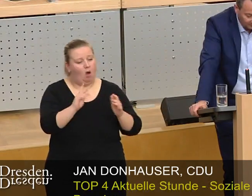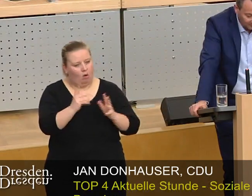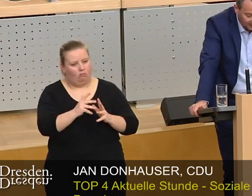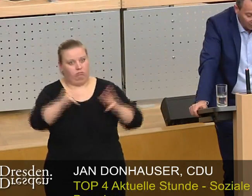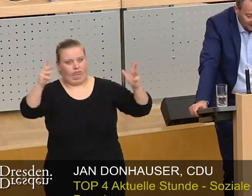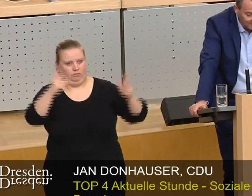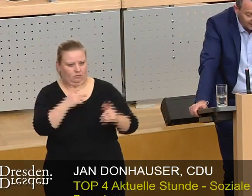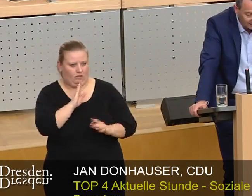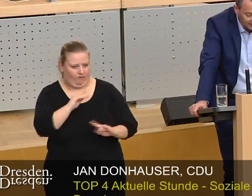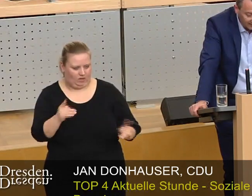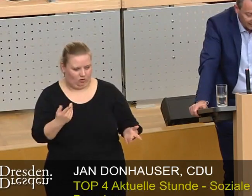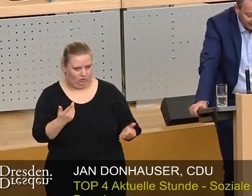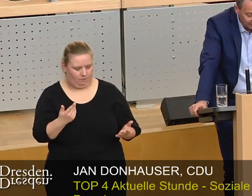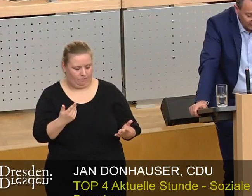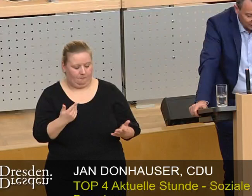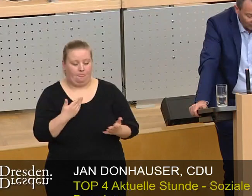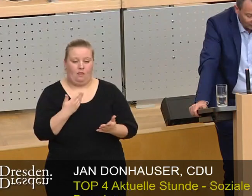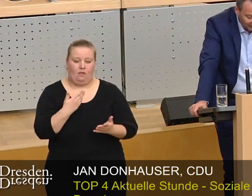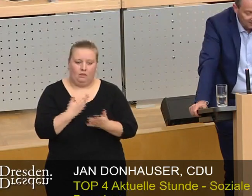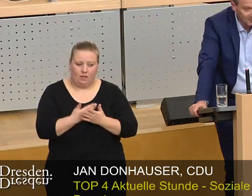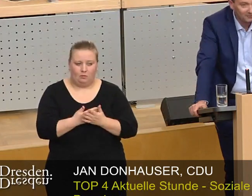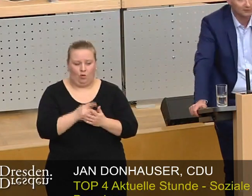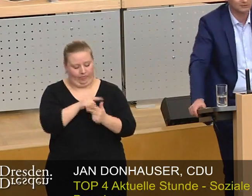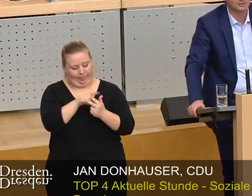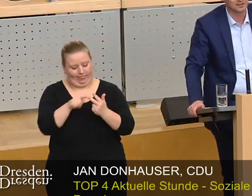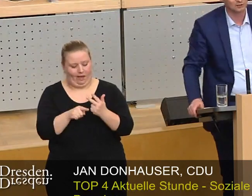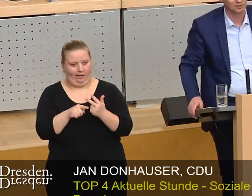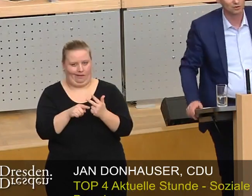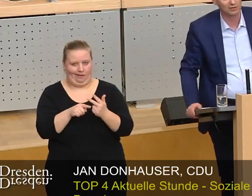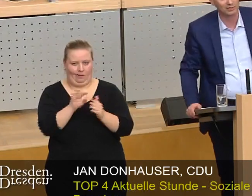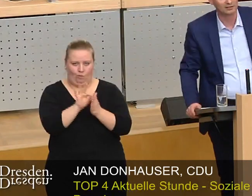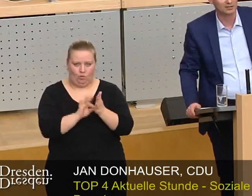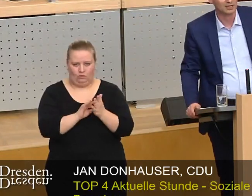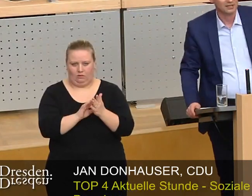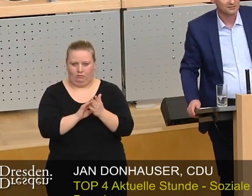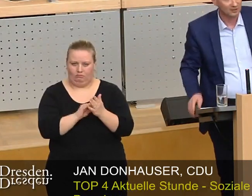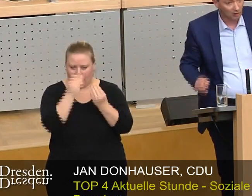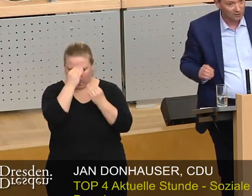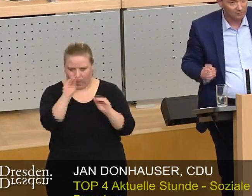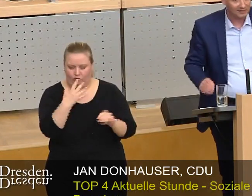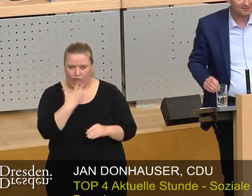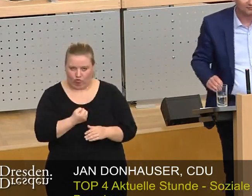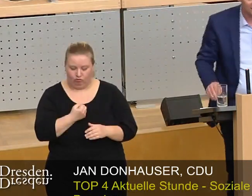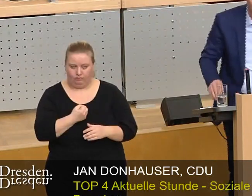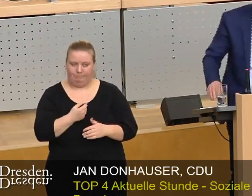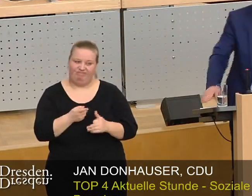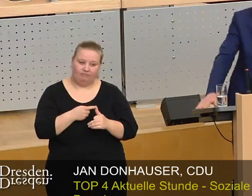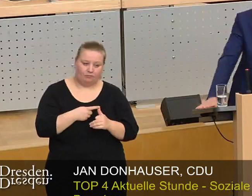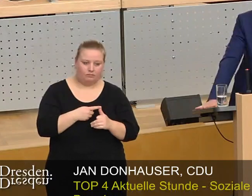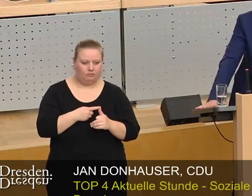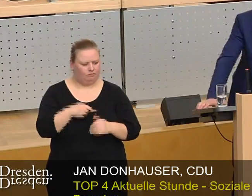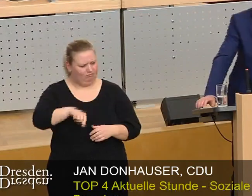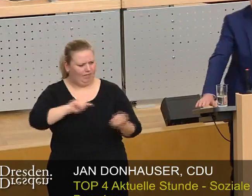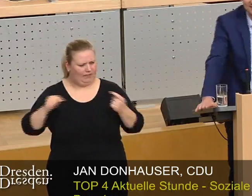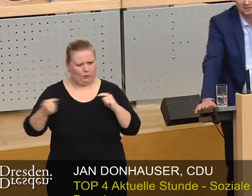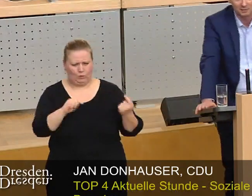kann. Und deswegen will ich nochmal auf drei Aspekte in dieser aktuellen Stunde eingehen. Es kommt aus meiner Sicht viel zu kurz in